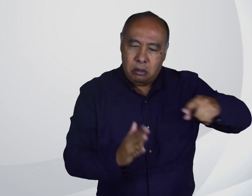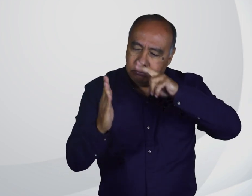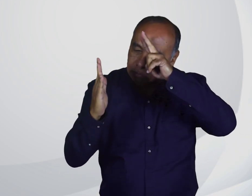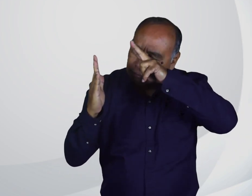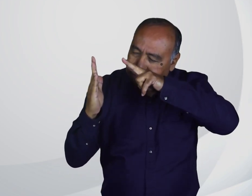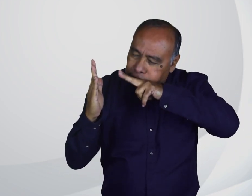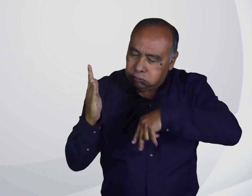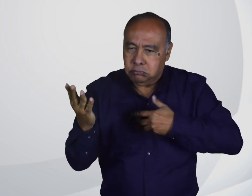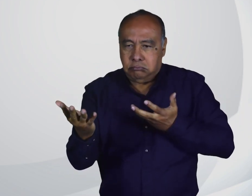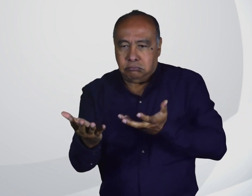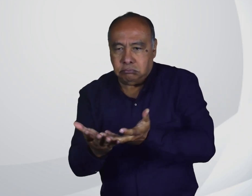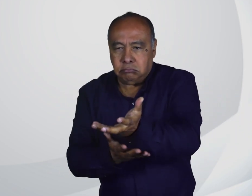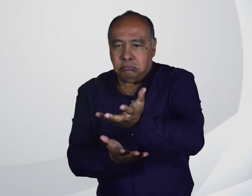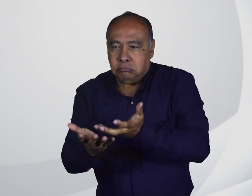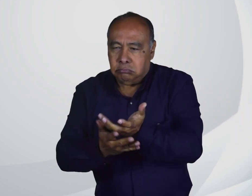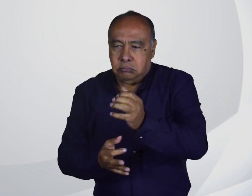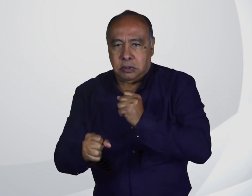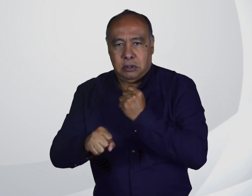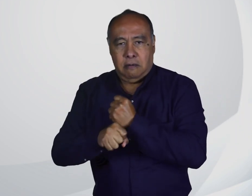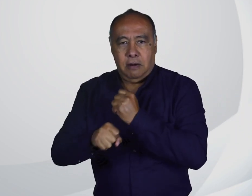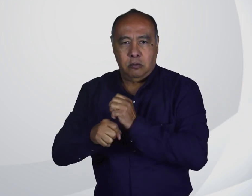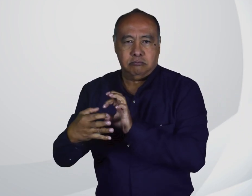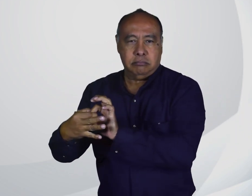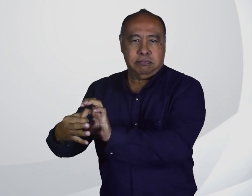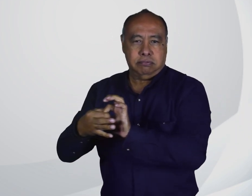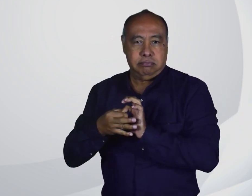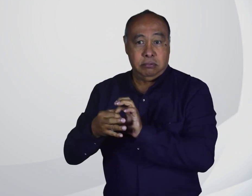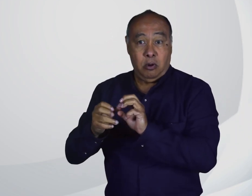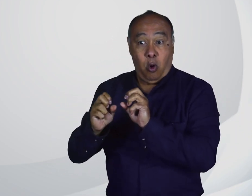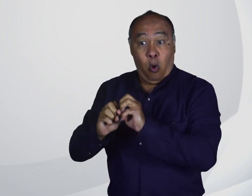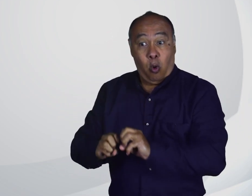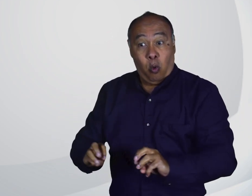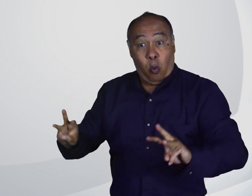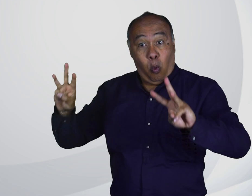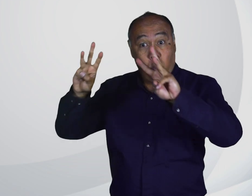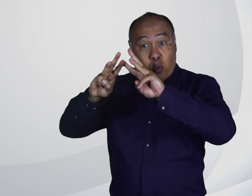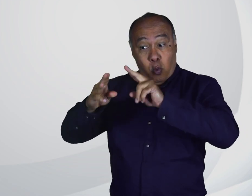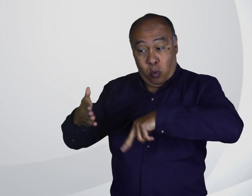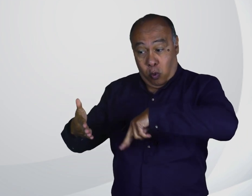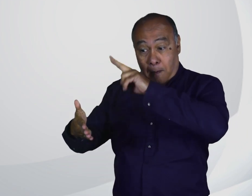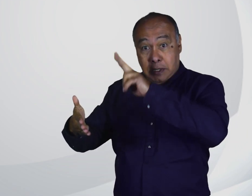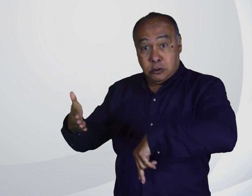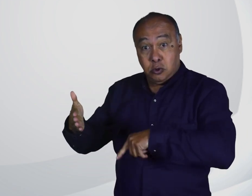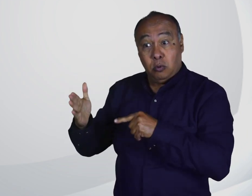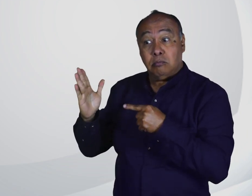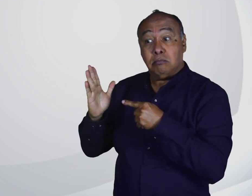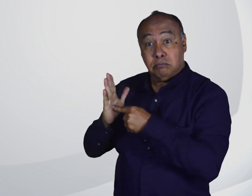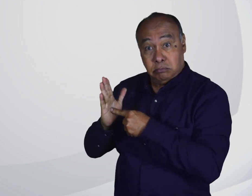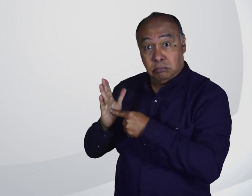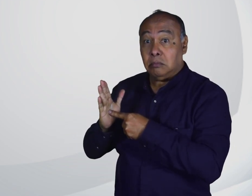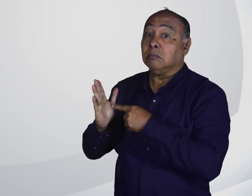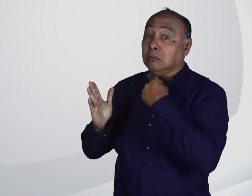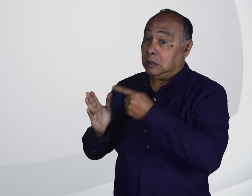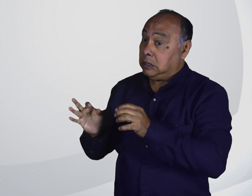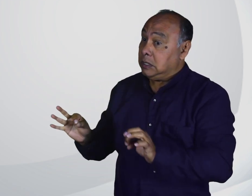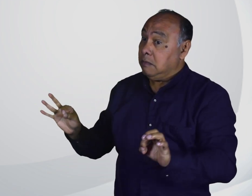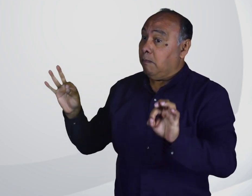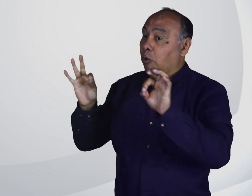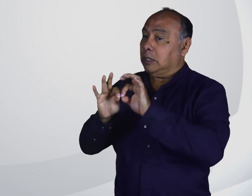saber, leer la información y hacer las sugerencias importantes. La Convención de los Derechos de las Personas con Discapacidad